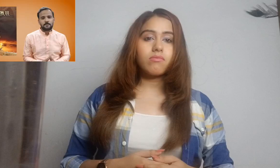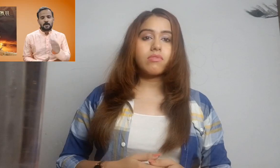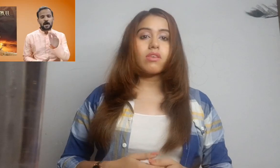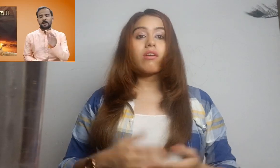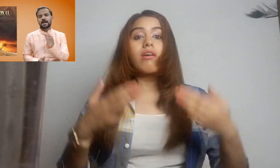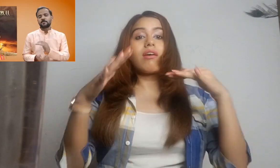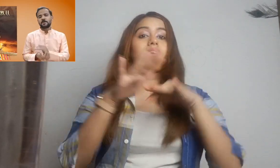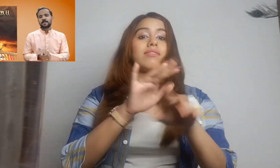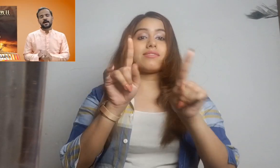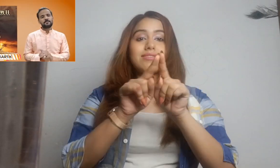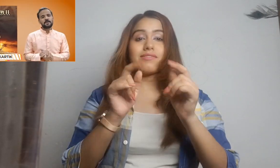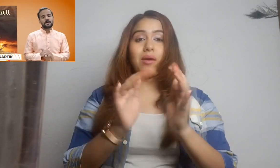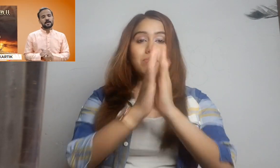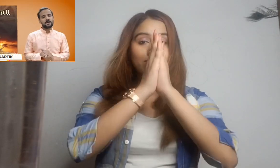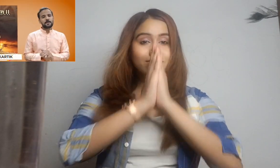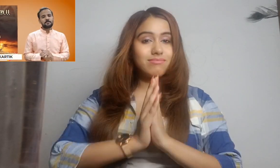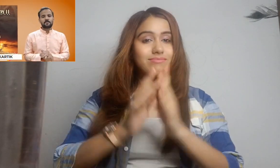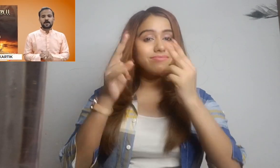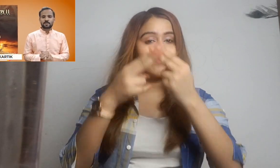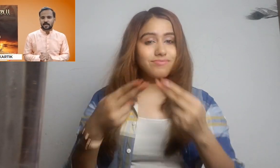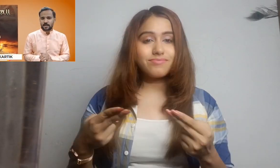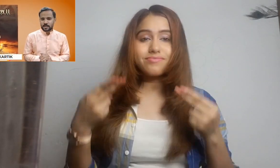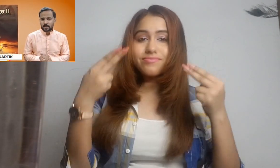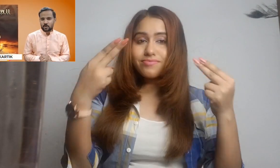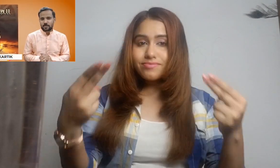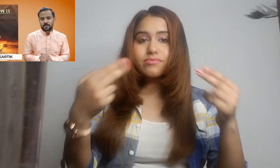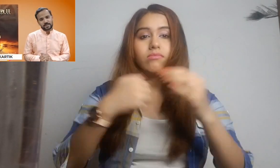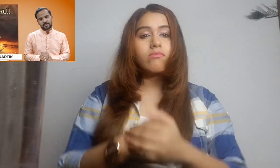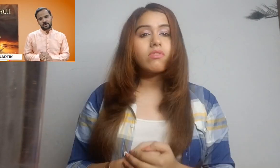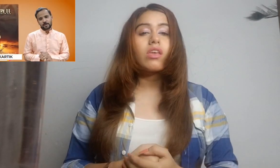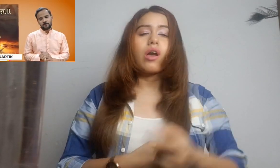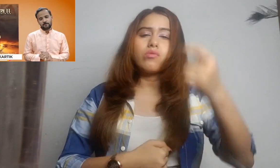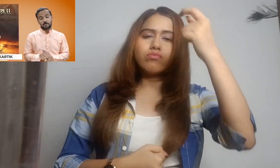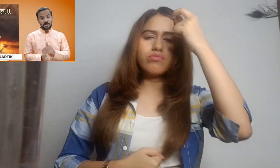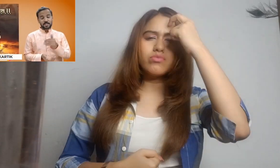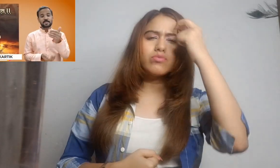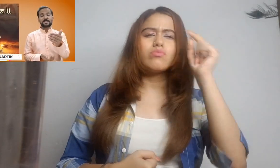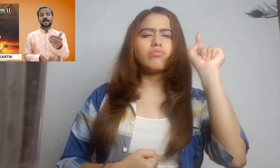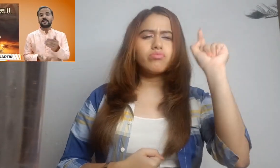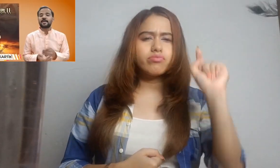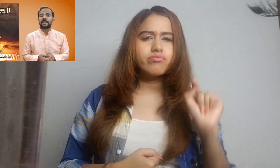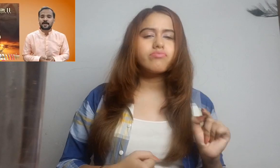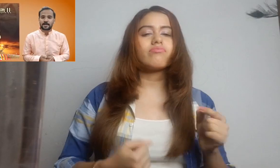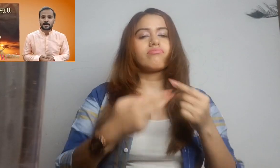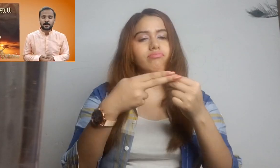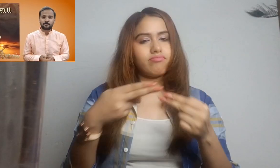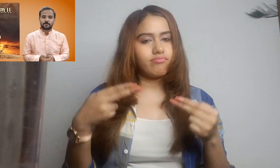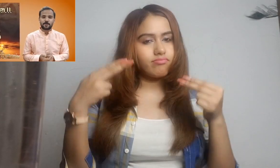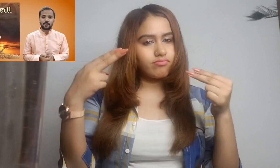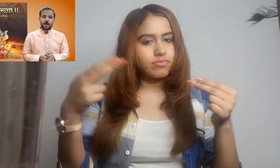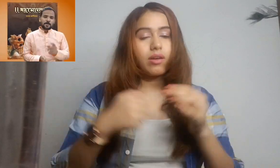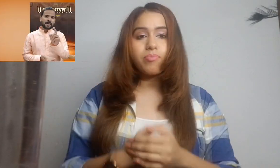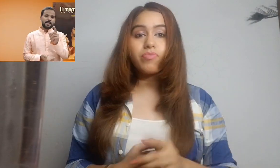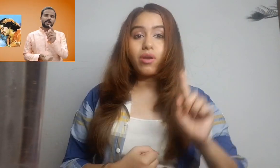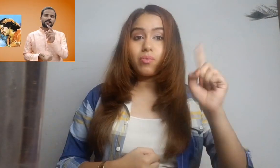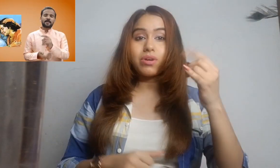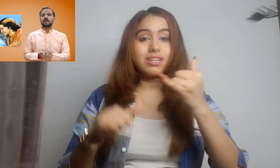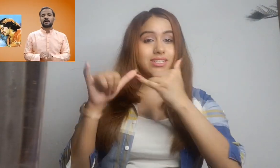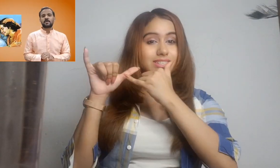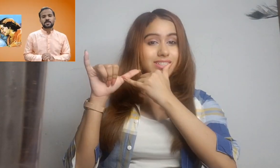महा भारत में दानवीर कर्ण ने भगवान श्री कृष्ण को अपनी व्यता सुनाई अपनी समस्याएं गिनाने लगा कर्ण पहली बात कर्ण ने भगवान